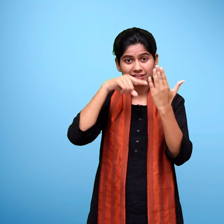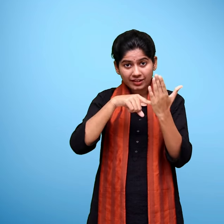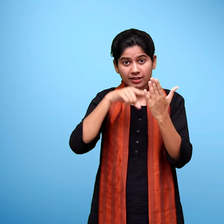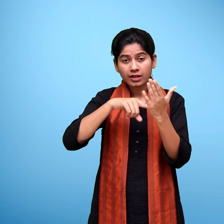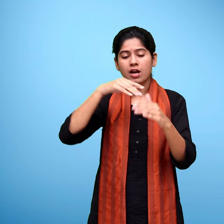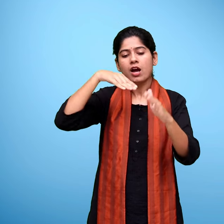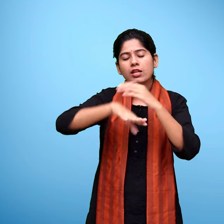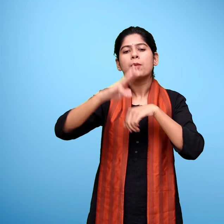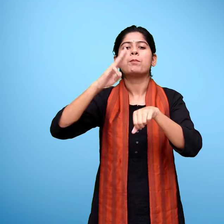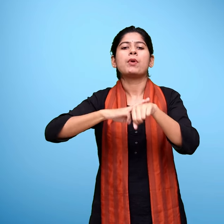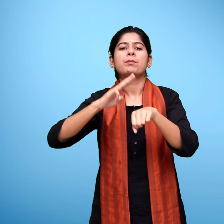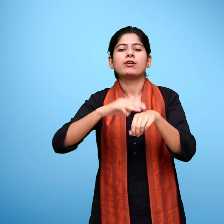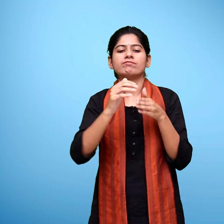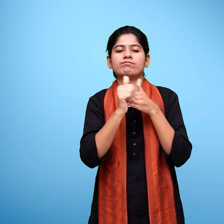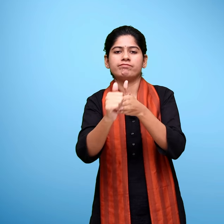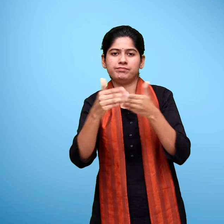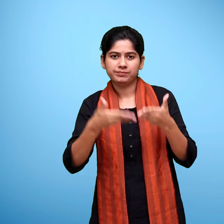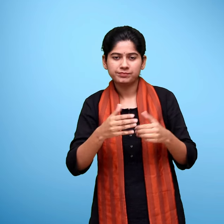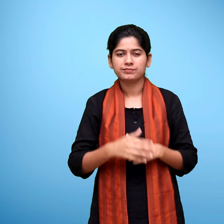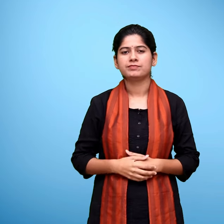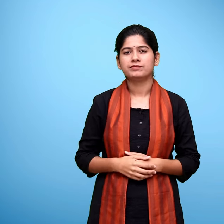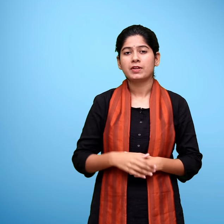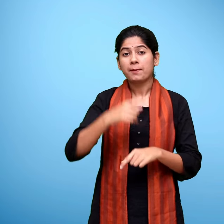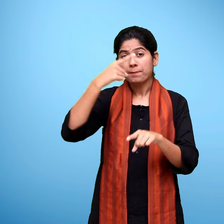एवं अध्यक्ष मांडेट ग्रूप